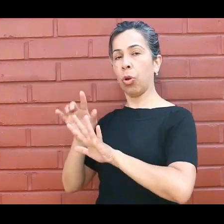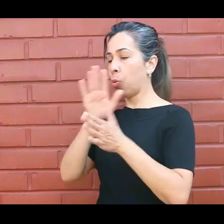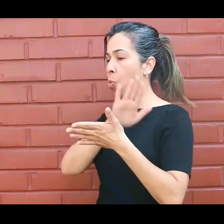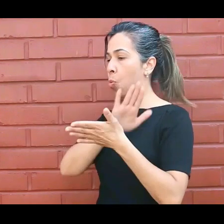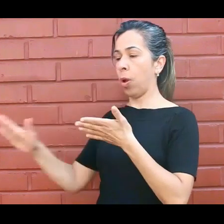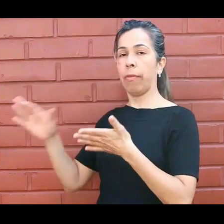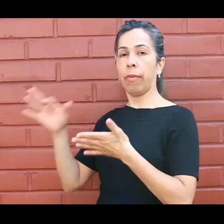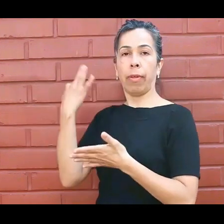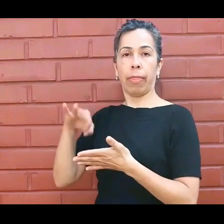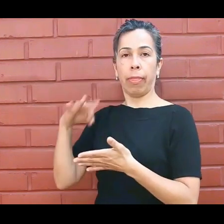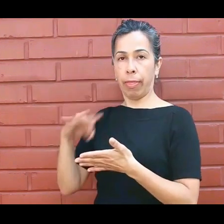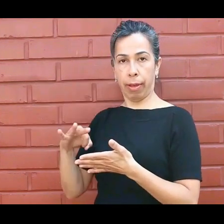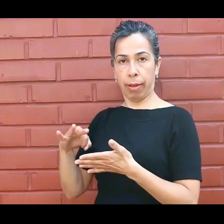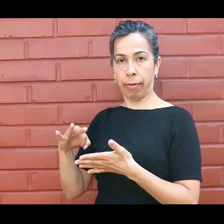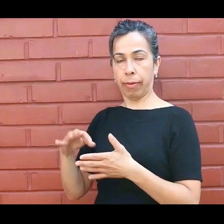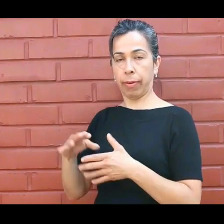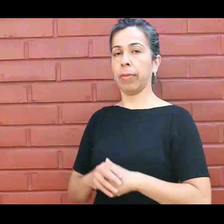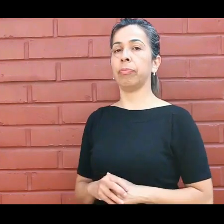la enseñanza,